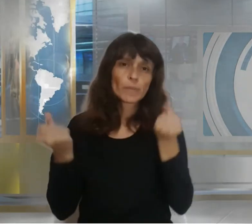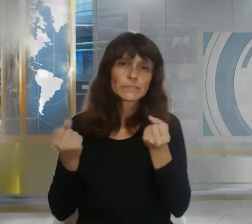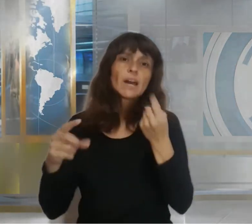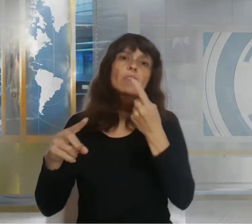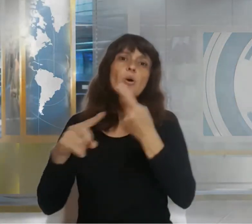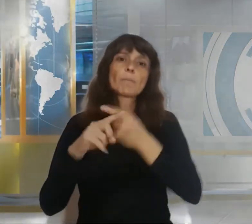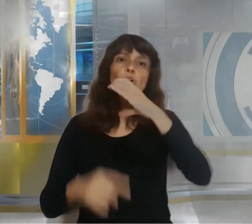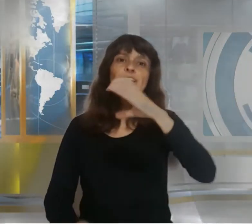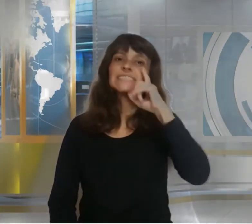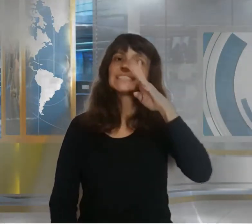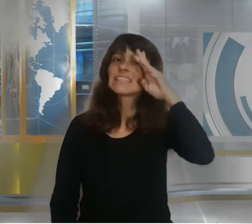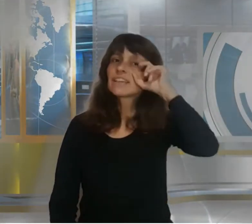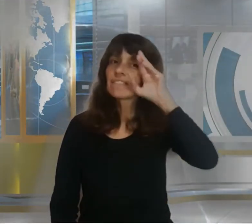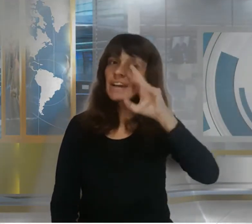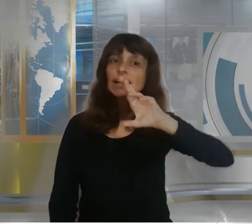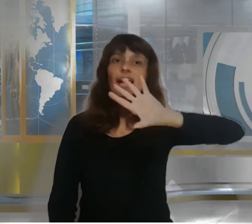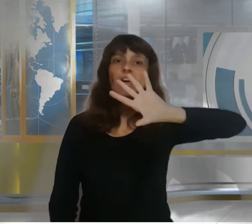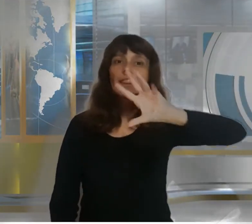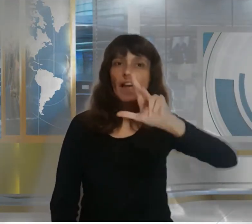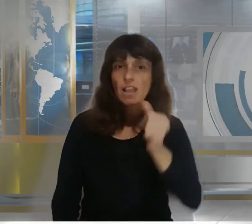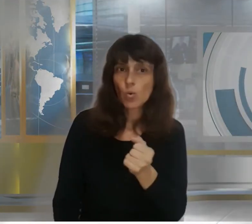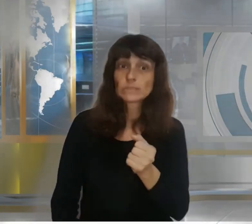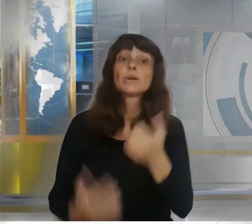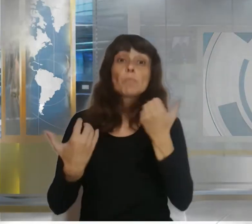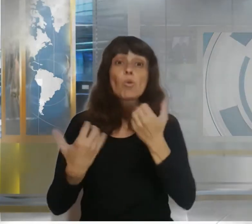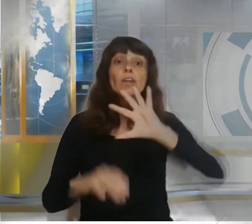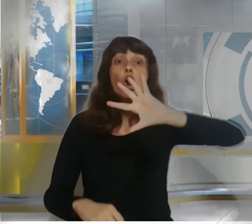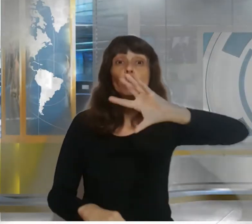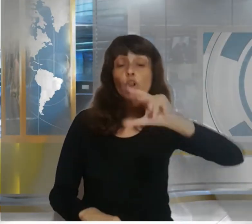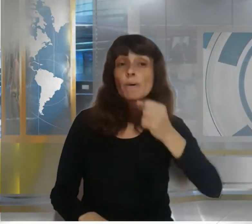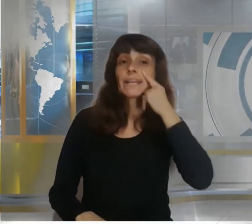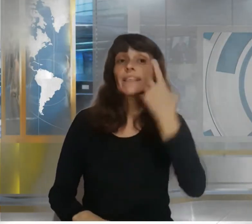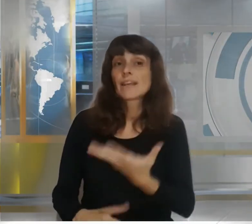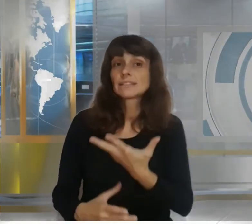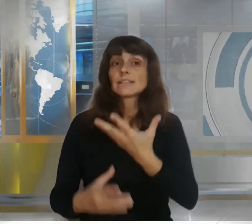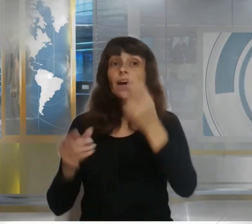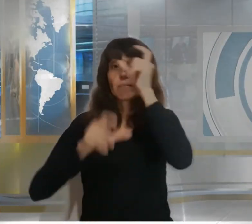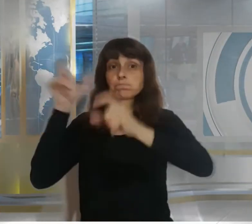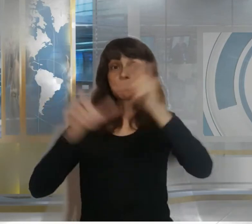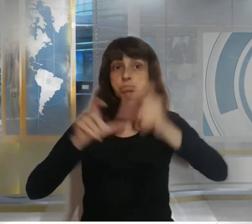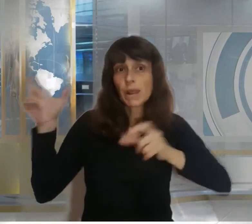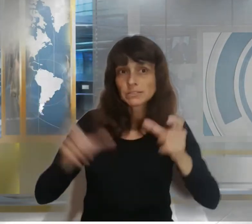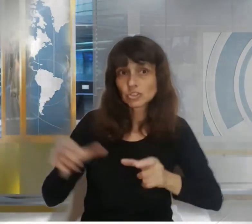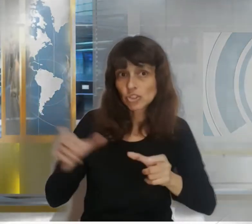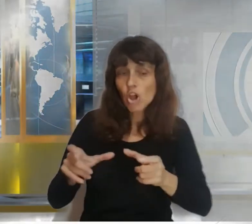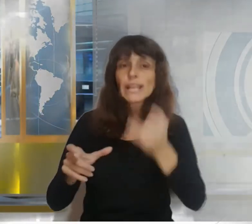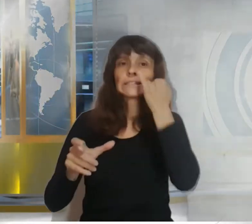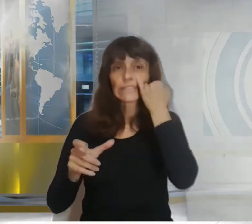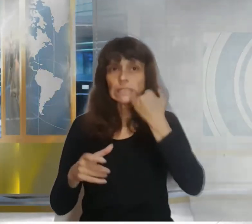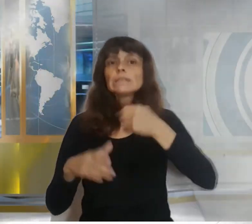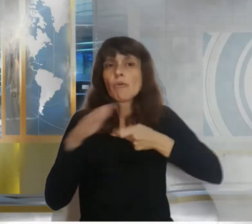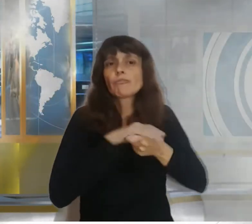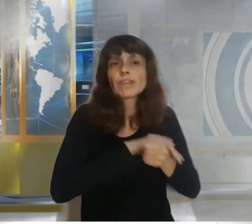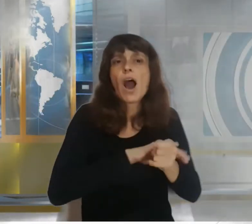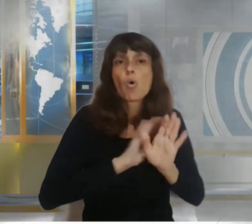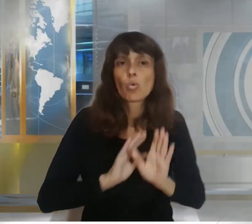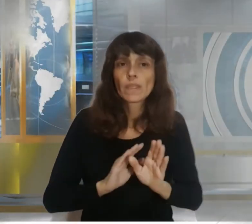que robaron la identidad de varios usuarios para cometer un fraude conocido como pishing fueron al menos 4